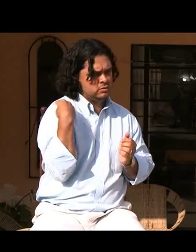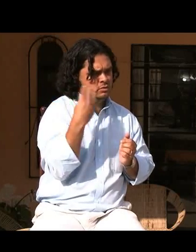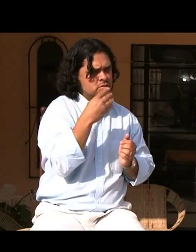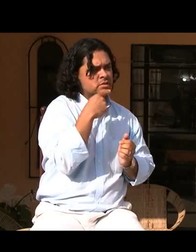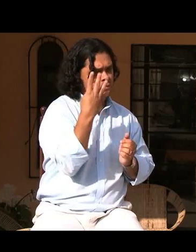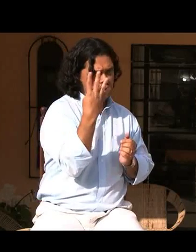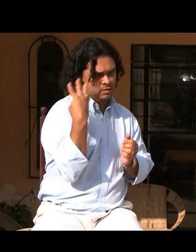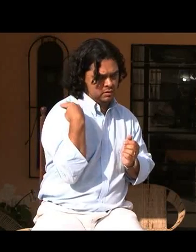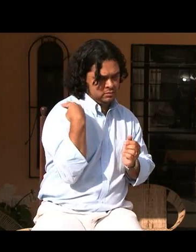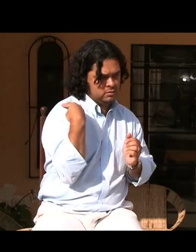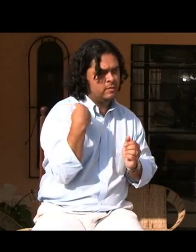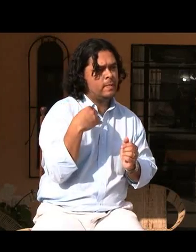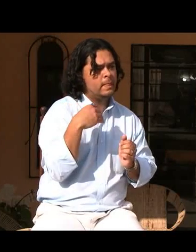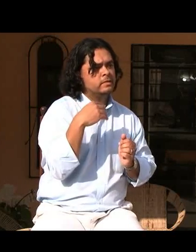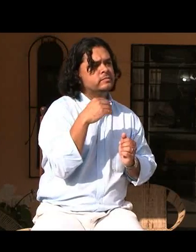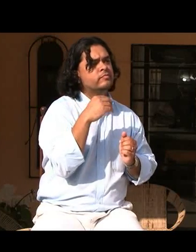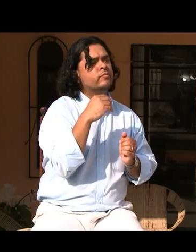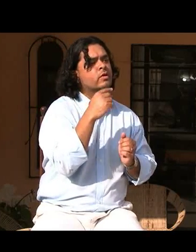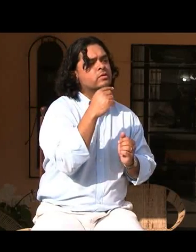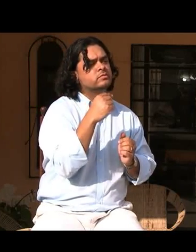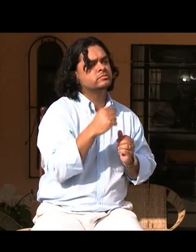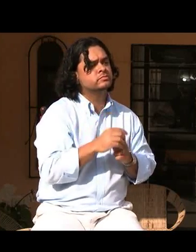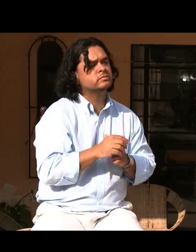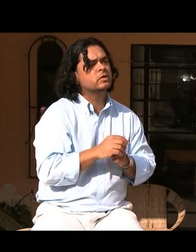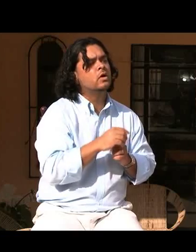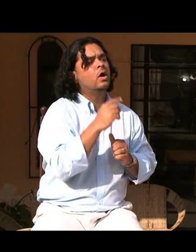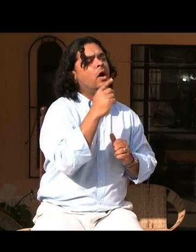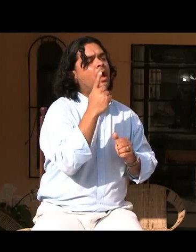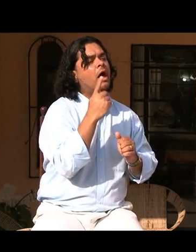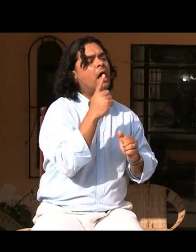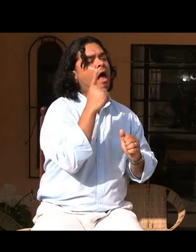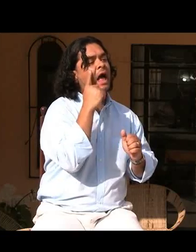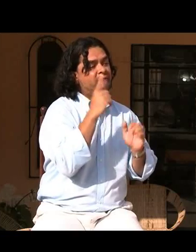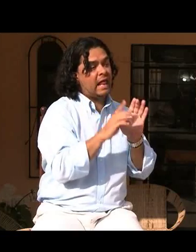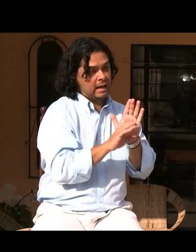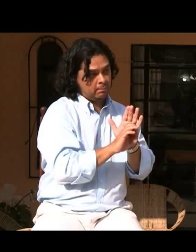estudió, creo que tercero, cuarto, hasta cuarto de secundaria, creo.